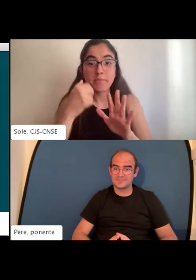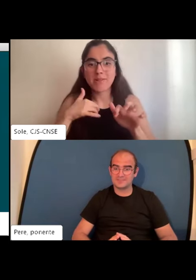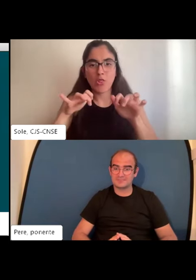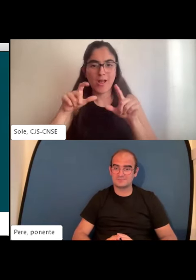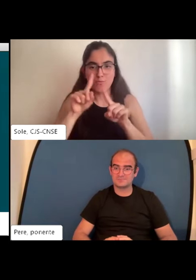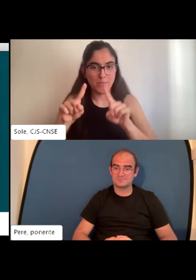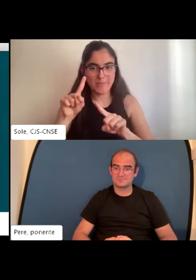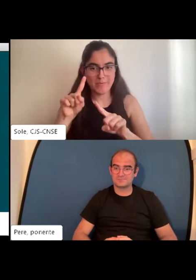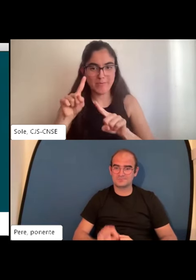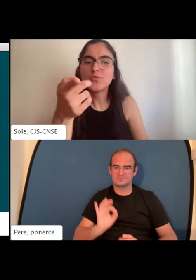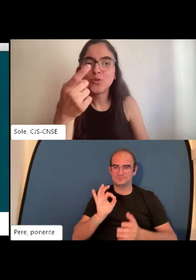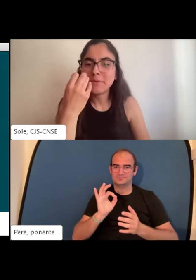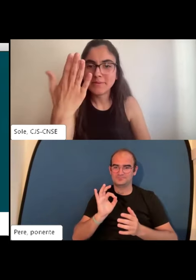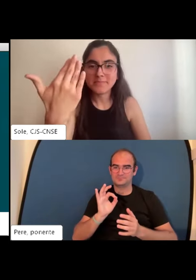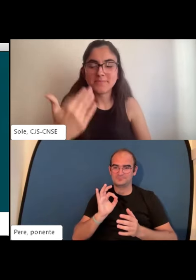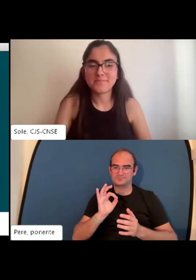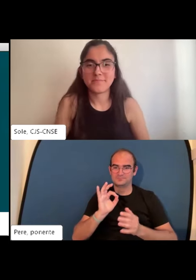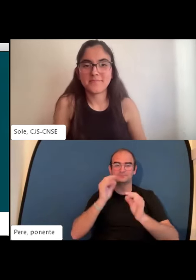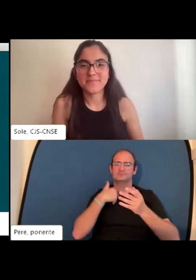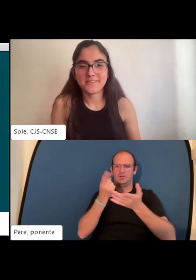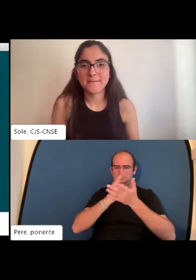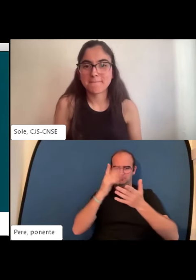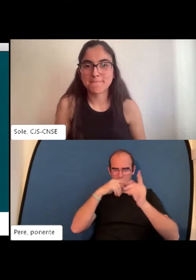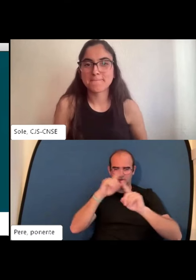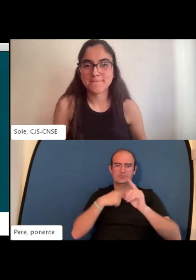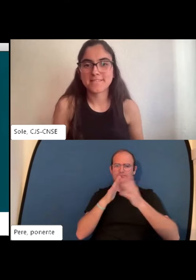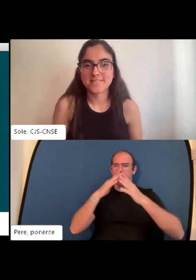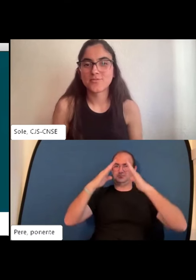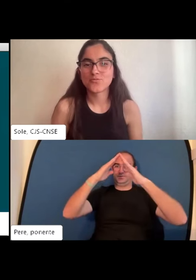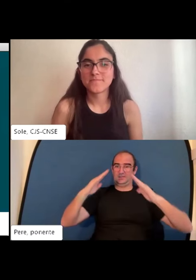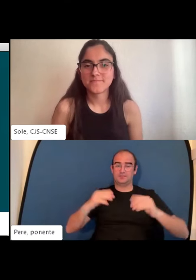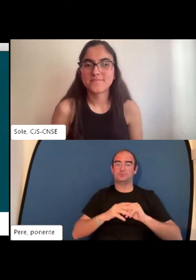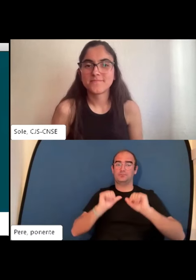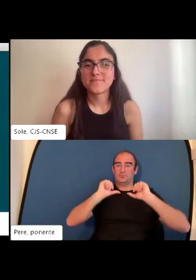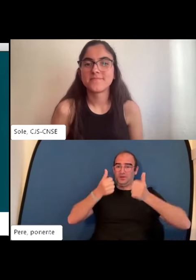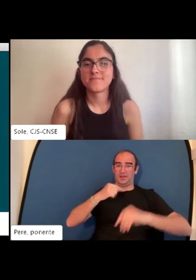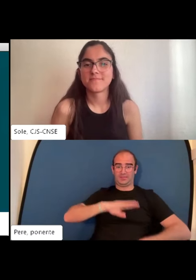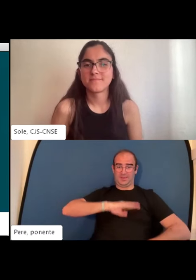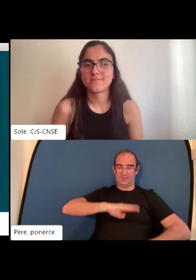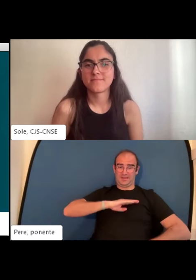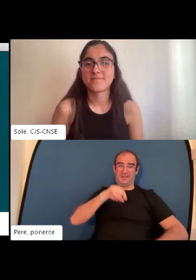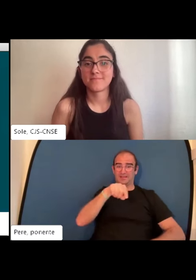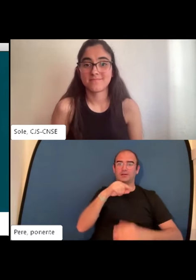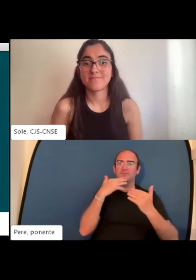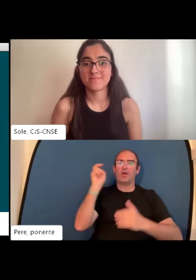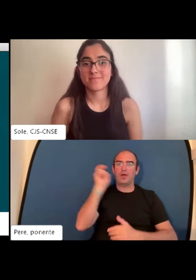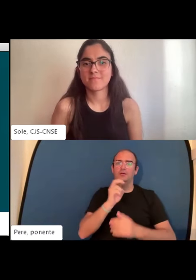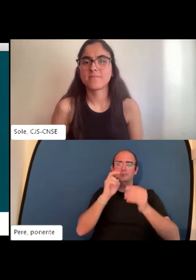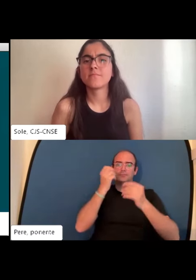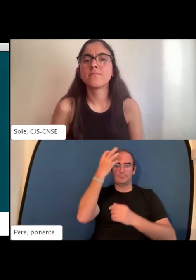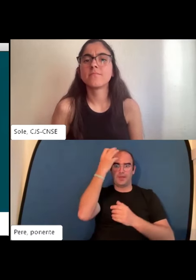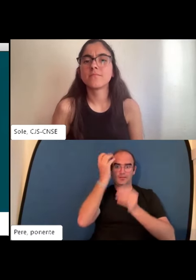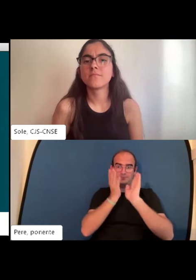Nada, sí, sí. Que tenía la sensación de que nos habíamos quedado congelados, pero nada, sí. Nada, no hay problema. Os decía, está esta pirámide.